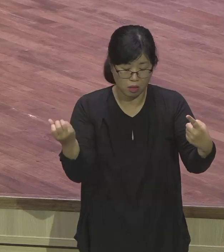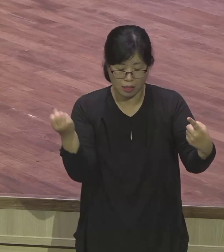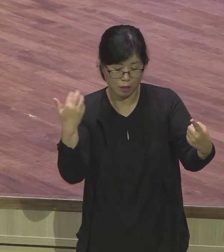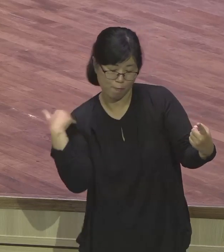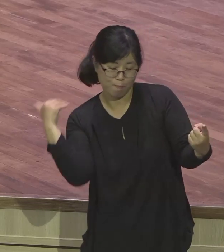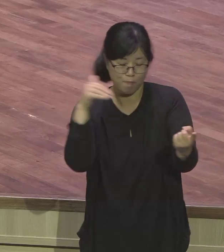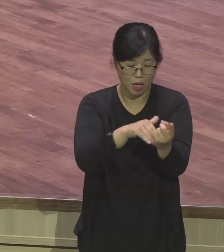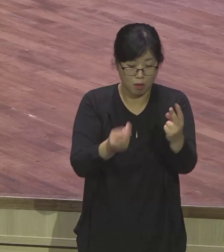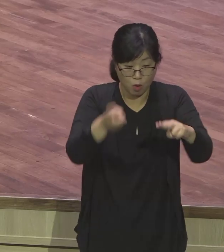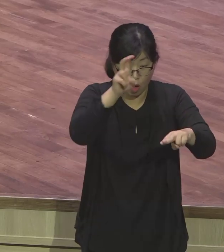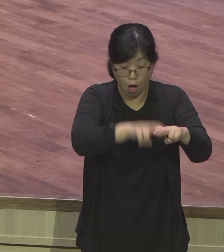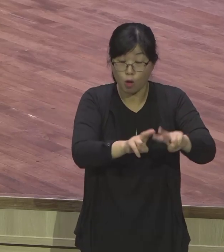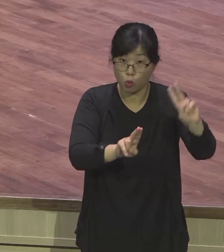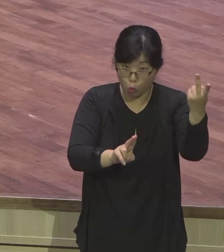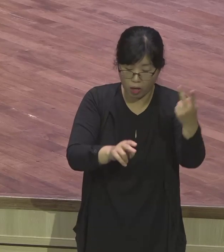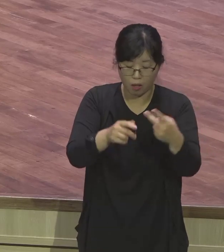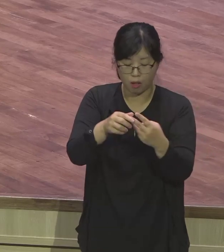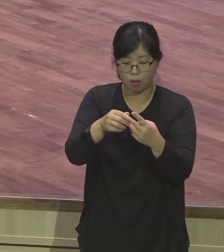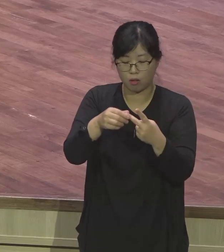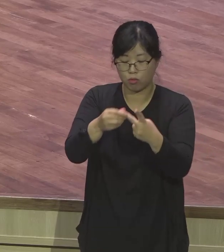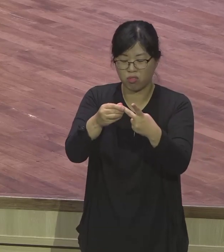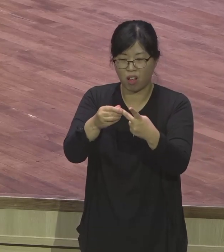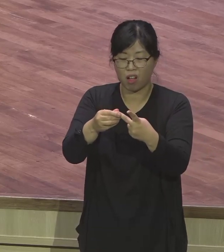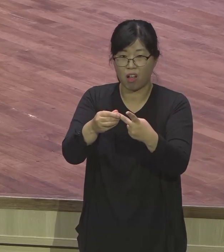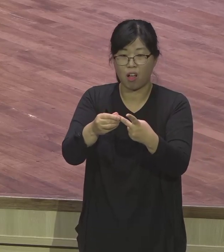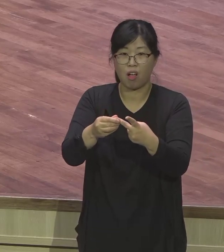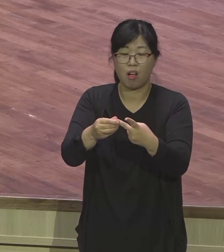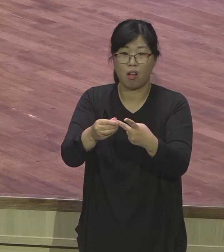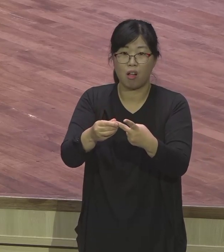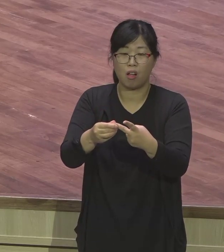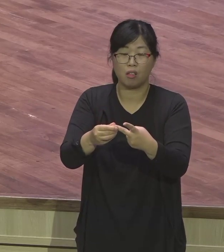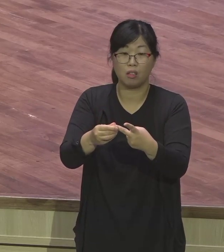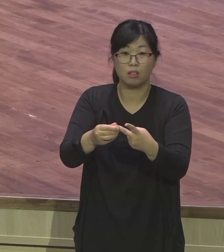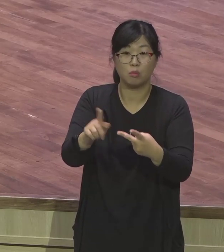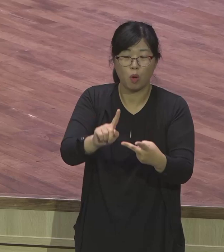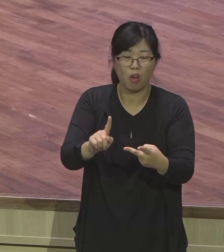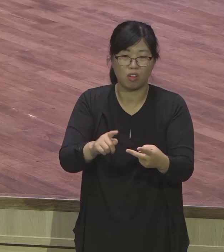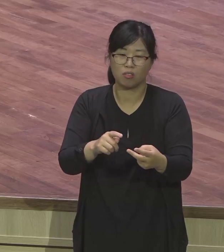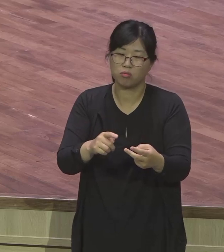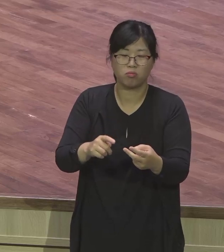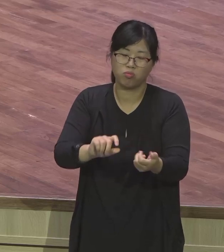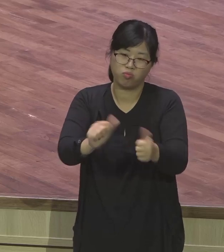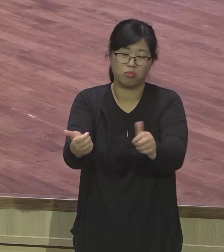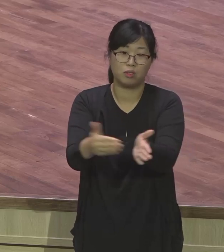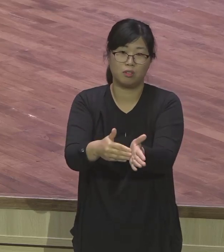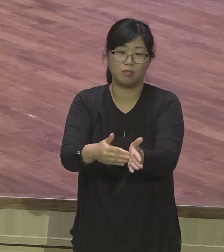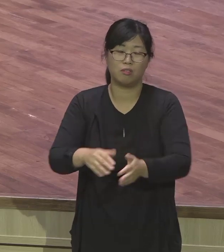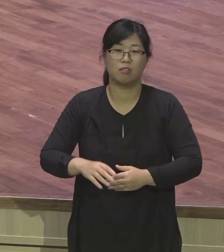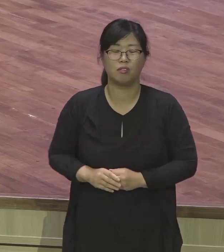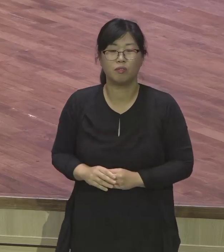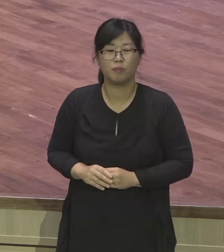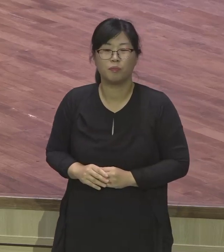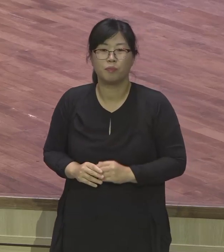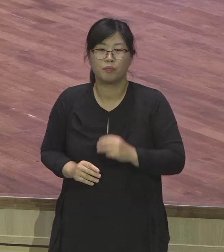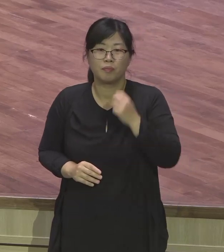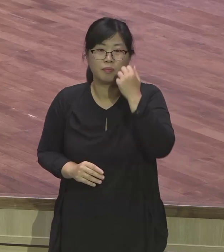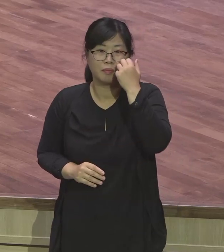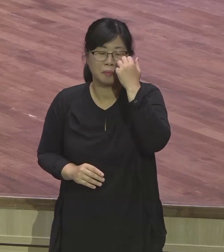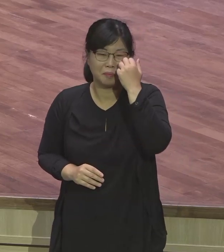요셉은 복직대를 술 맡은 관원장에게 한 가지 부탁을 합니다. 내가 사실은